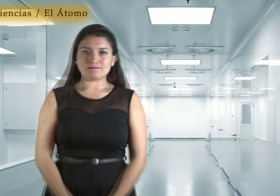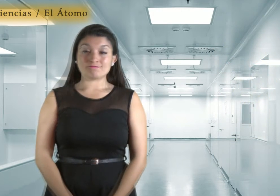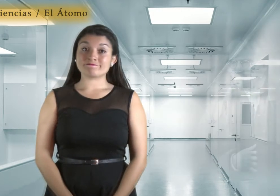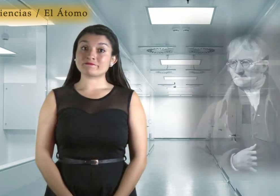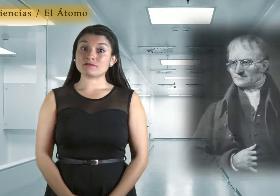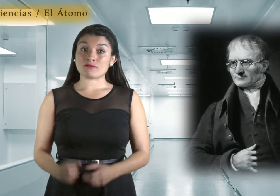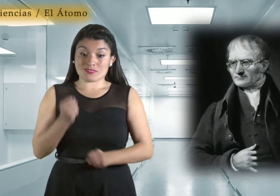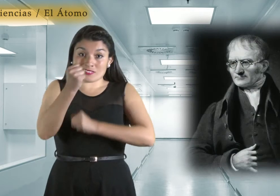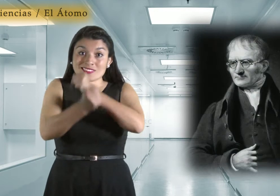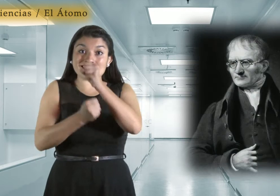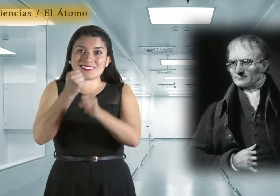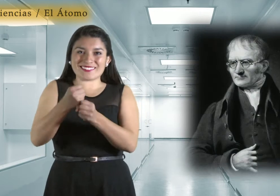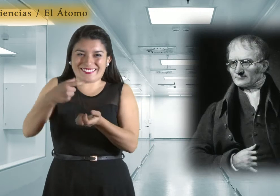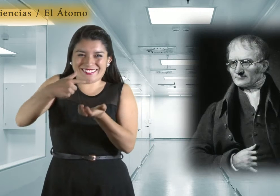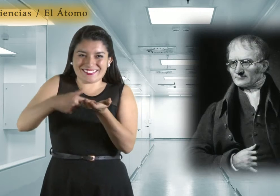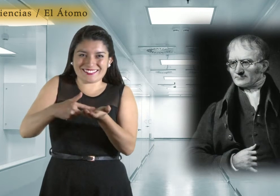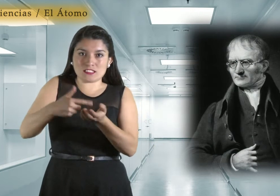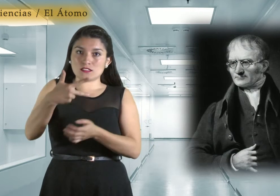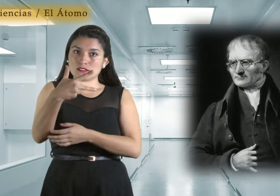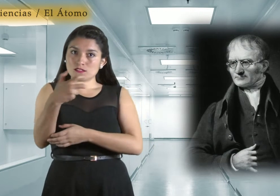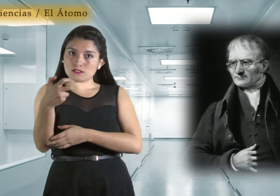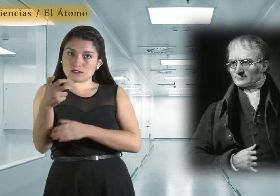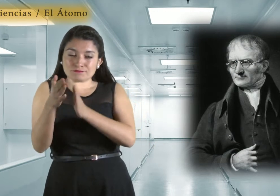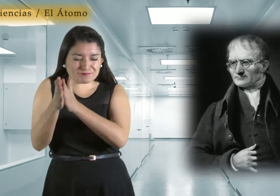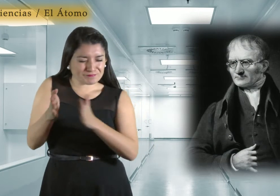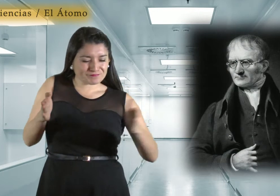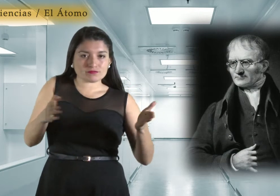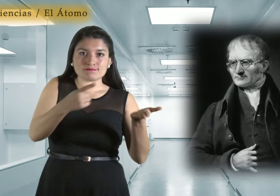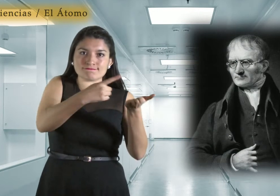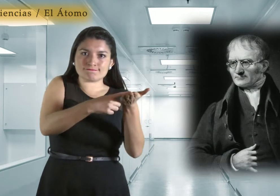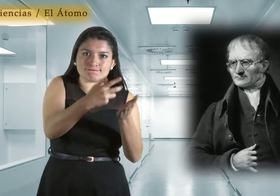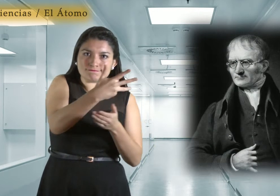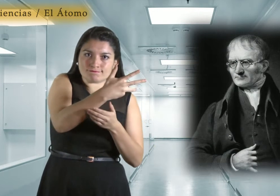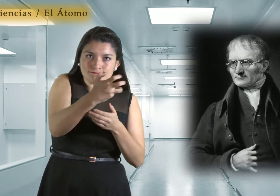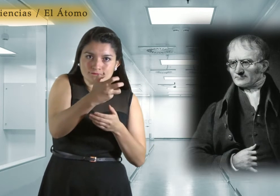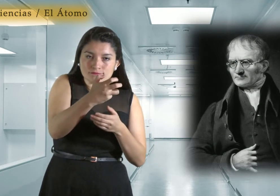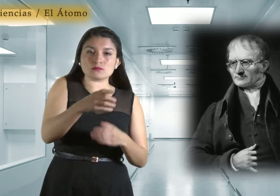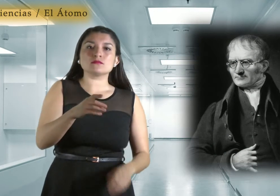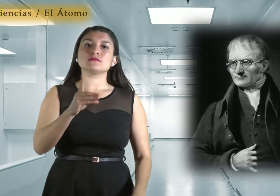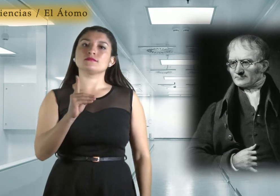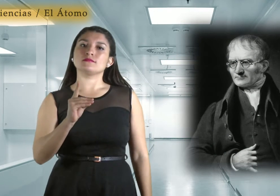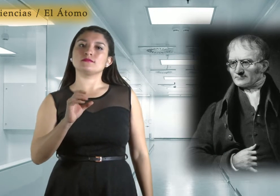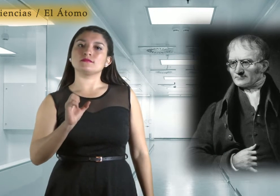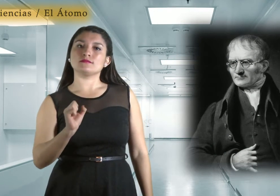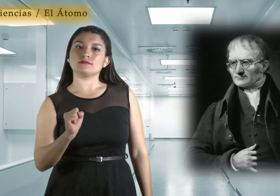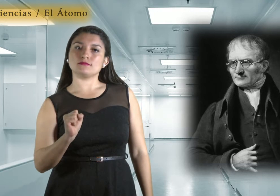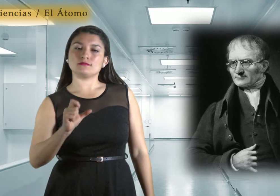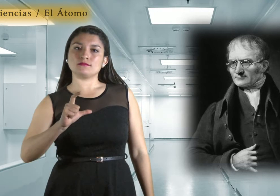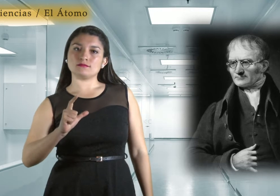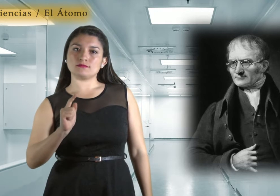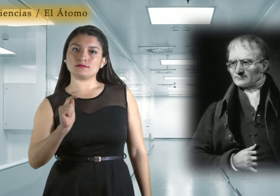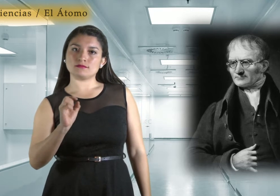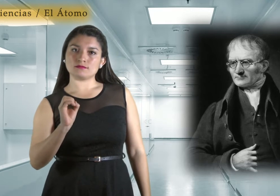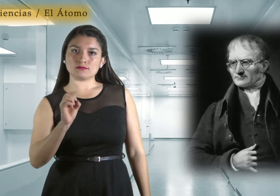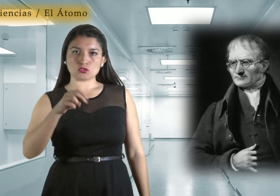En el siglo XIX, Dalton propuso la teoría atómica en la que plantea que los átomos son